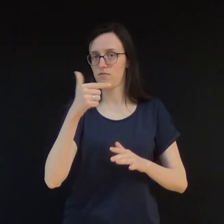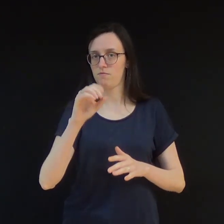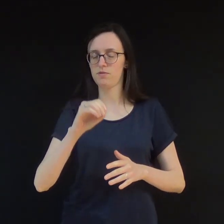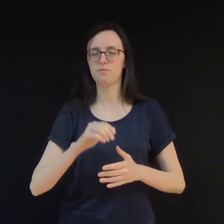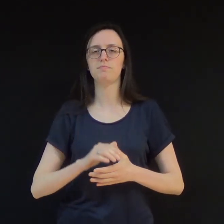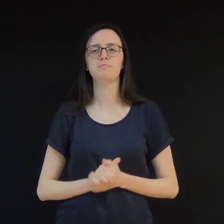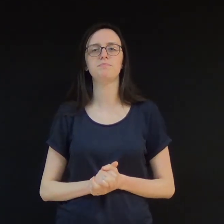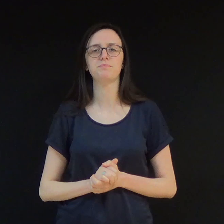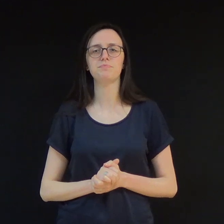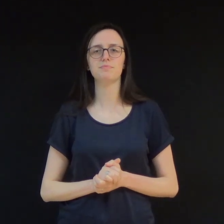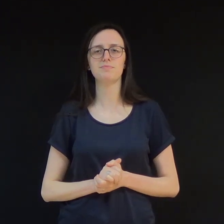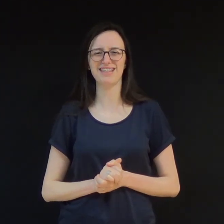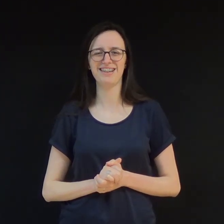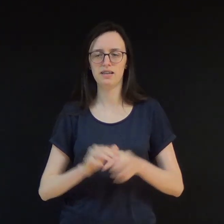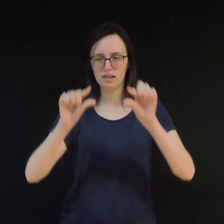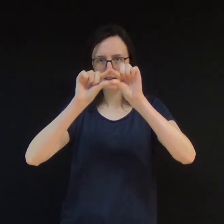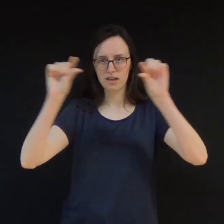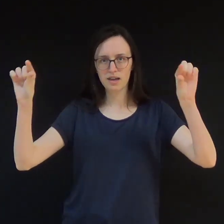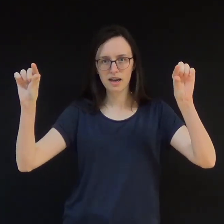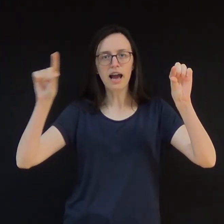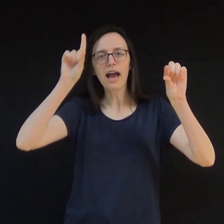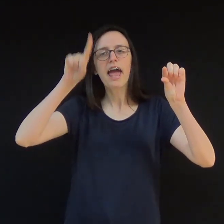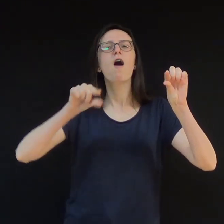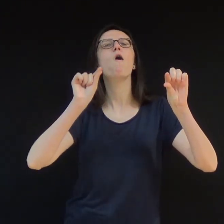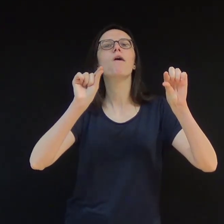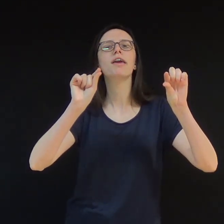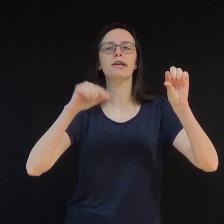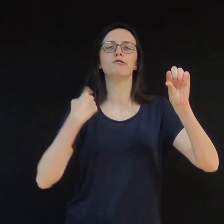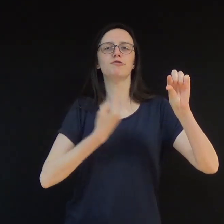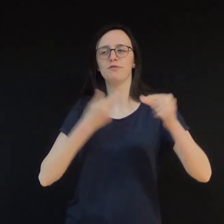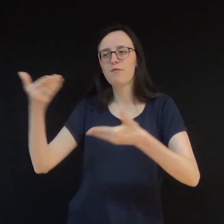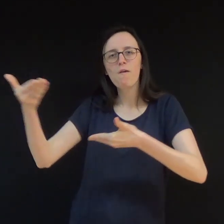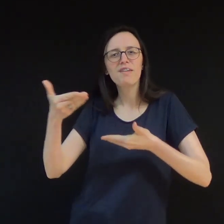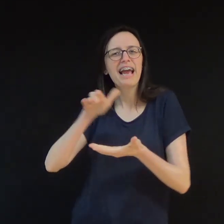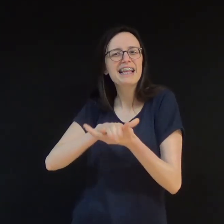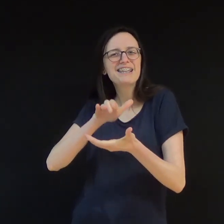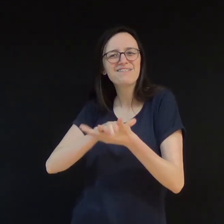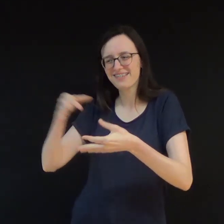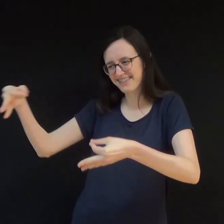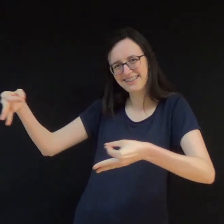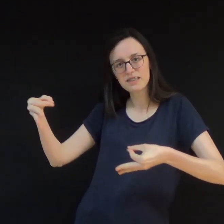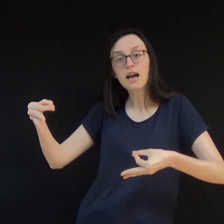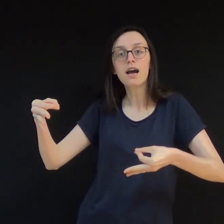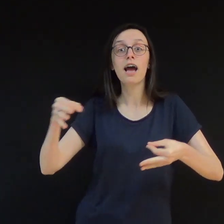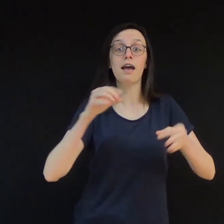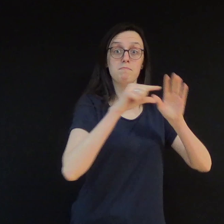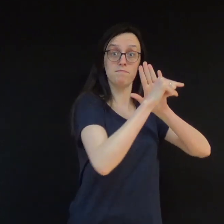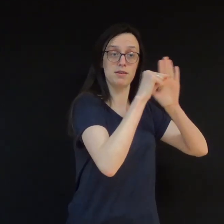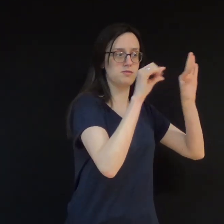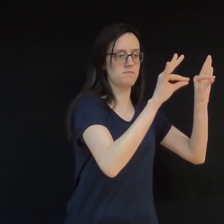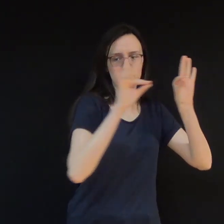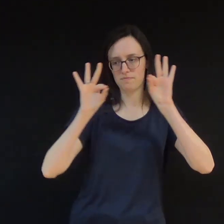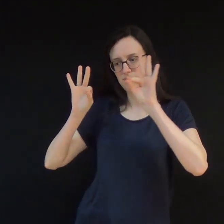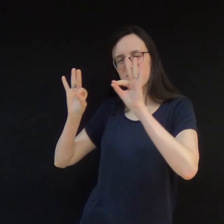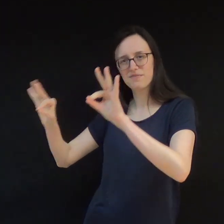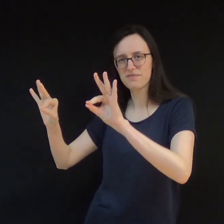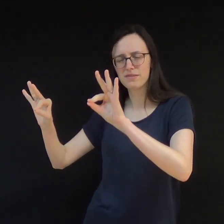Este foi o verso que escolhemos como cabeçalho em nosso convite de casamento. Ele é tão vivo em nós hoje, 24